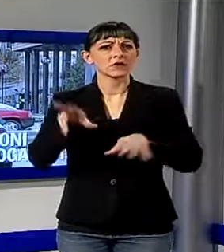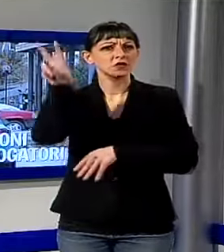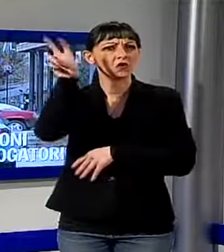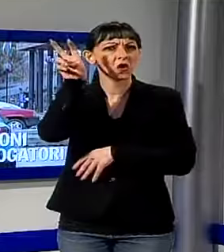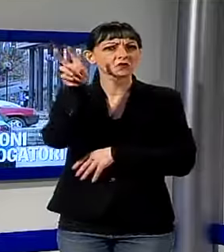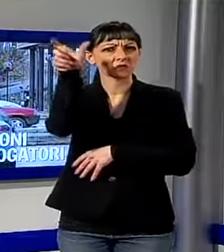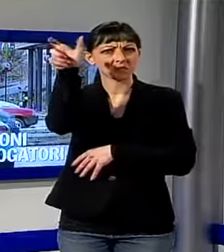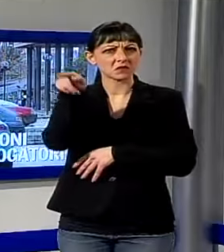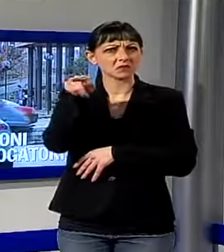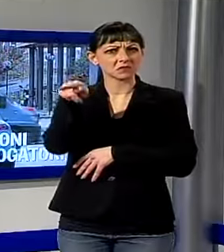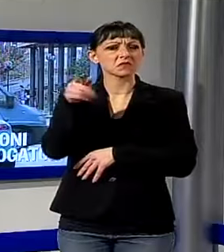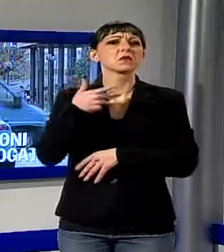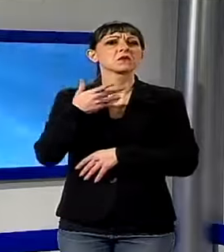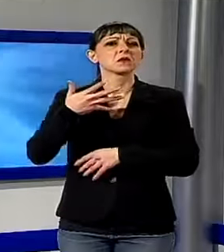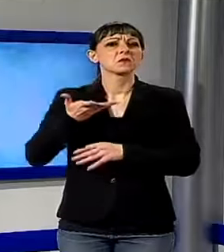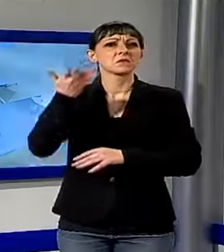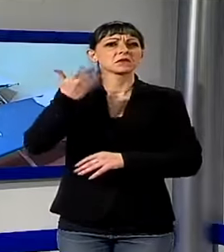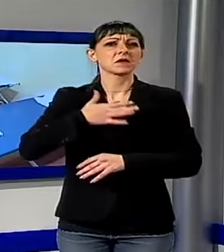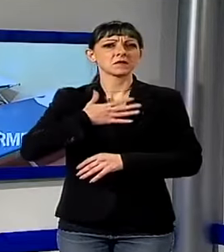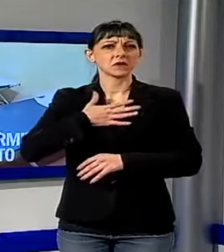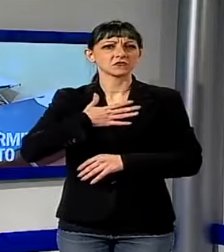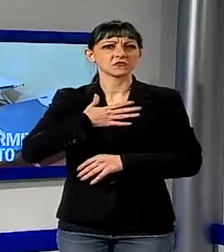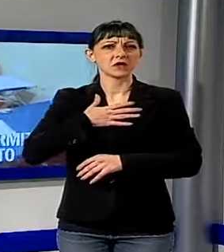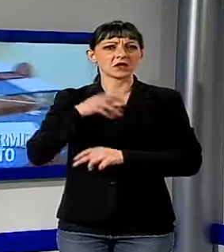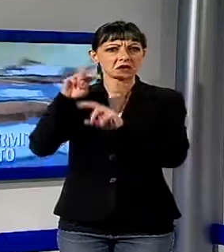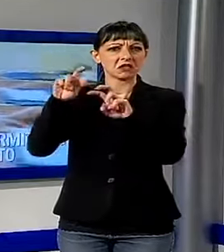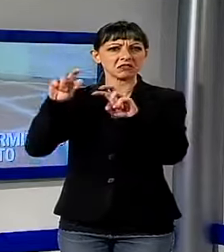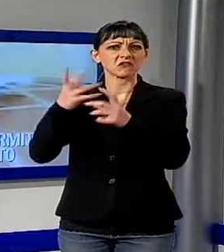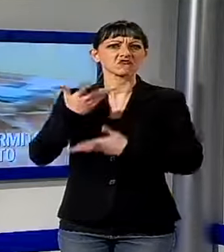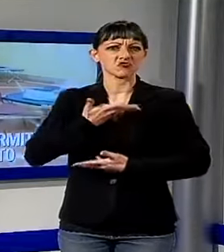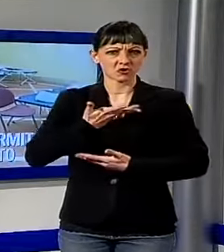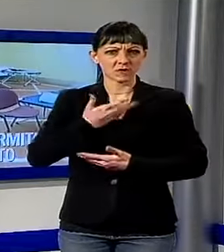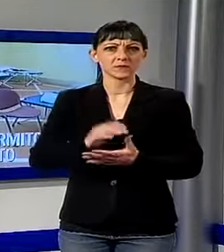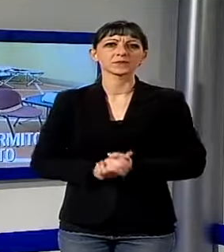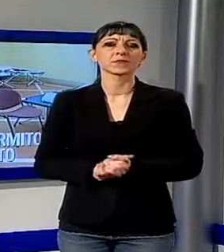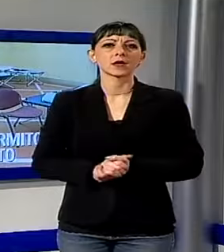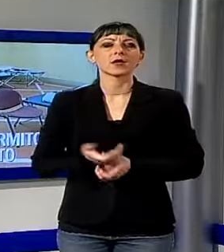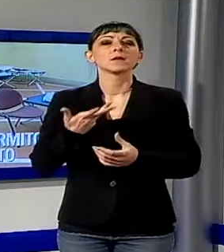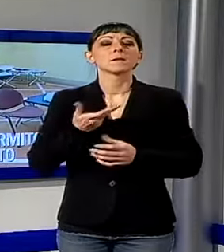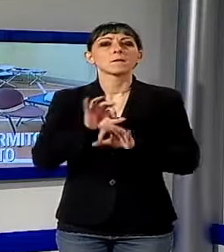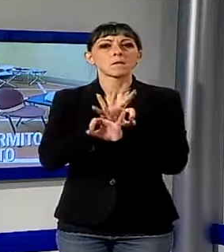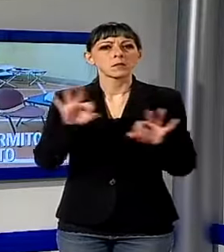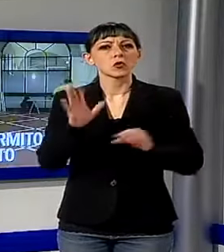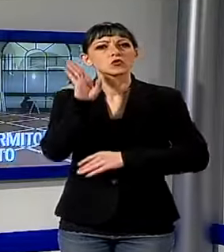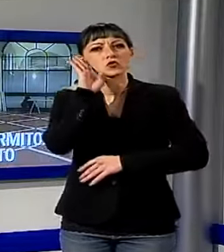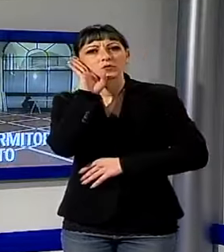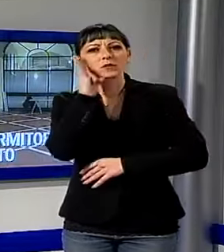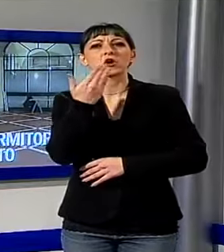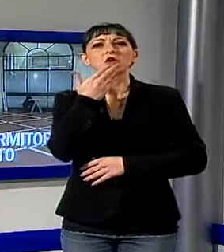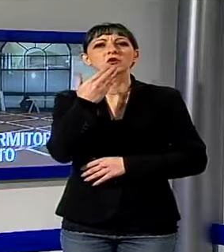maggiorenni indagati. Allestito il dormitorio per i senza tetto, il comune di Lucca ha prontato la struttura, la piacasa,